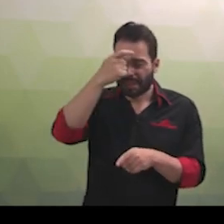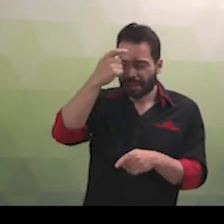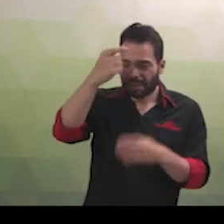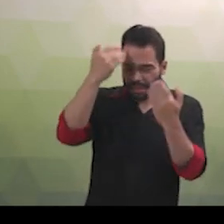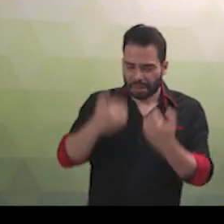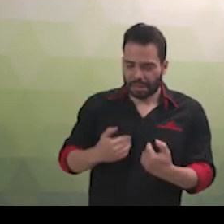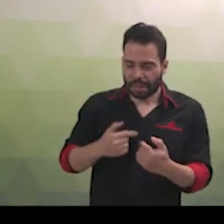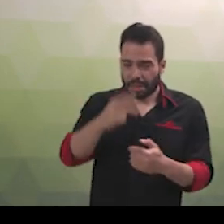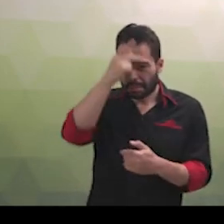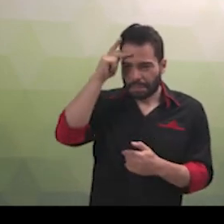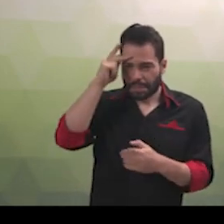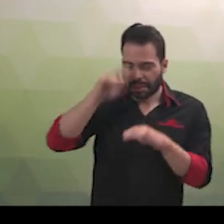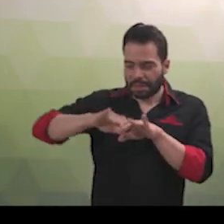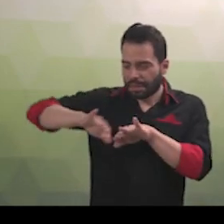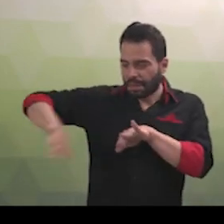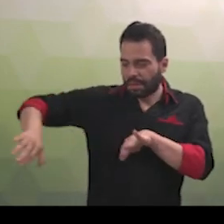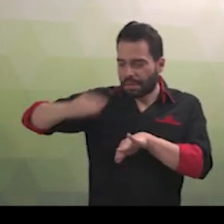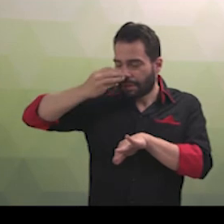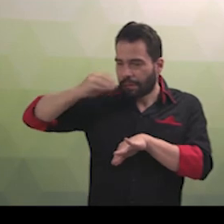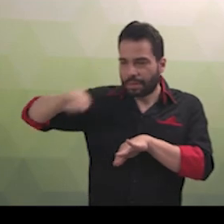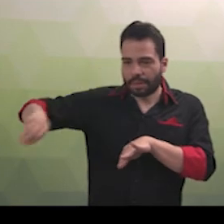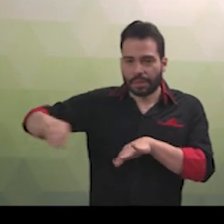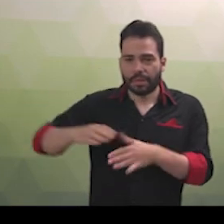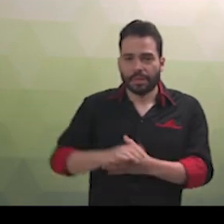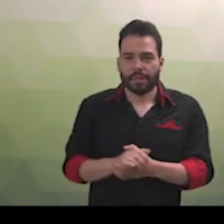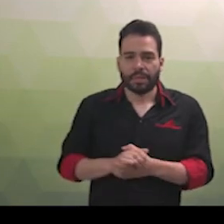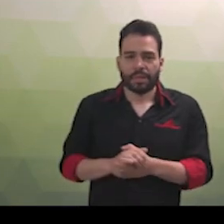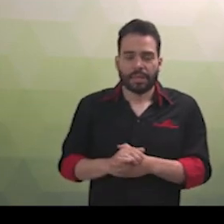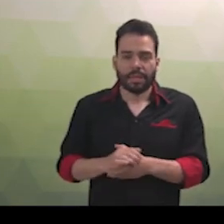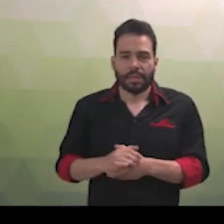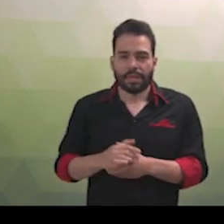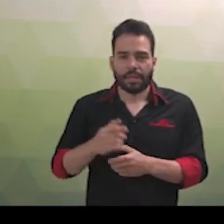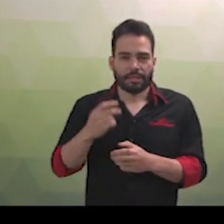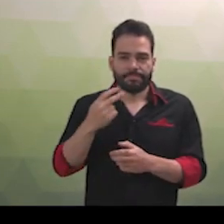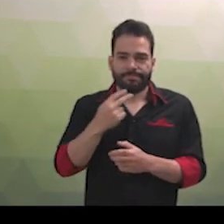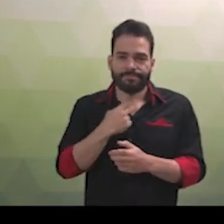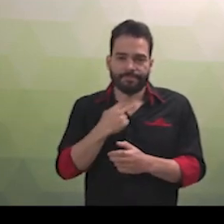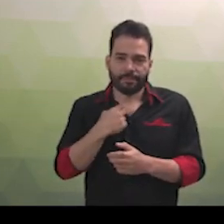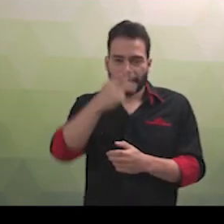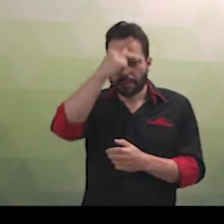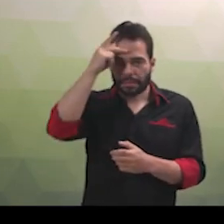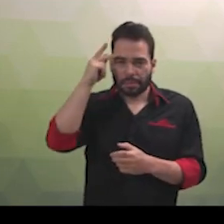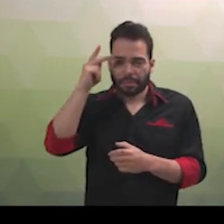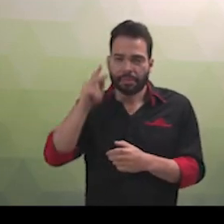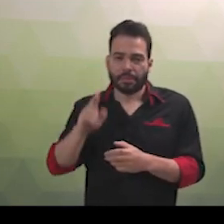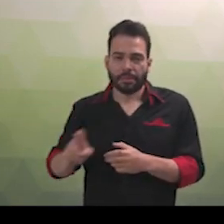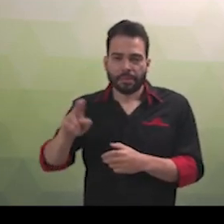impeça a participação social da pessoa, bem como o gozo, a fruição e o exercício dos seus direitos à